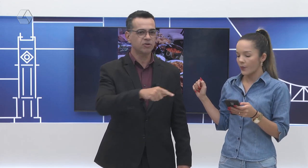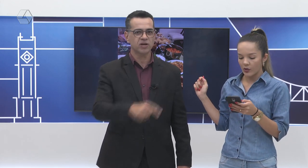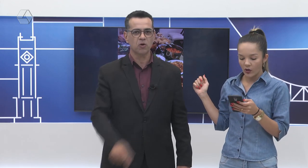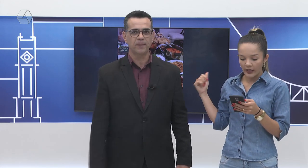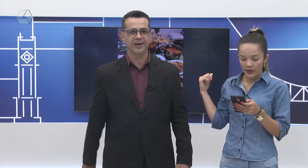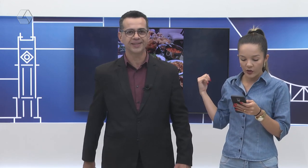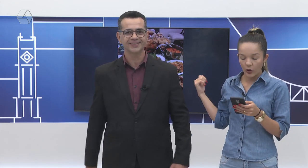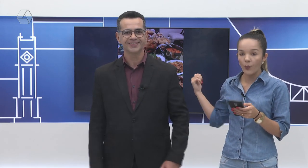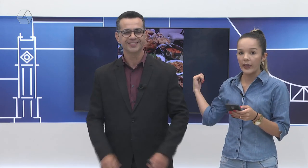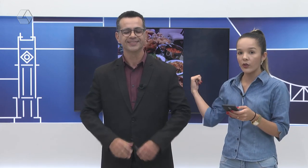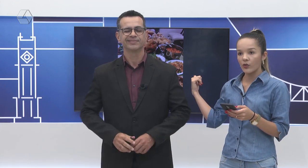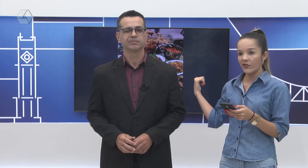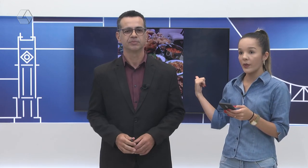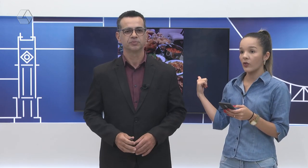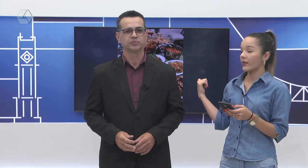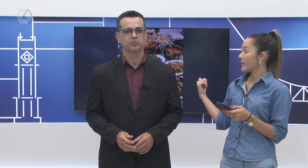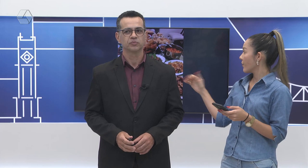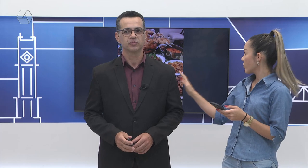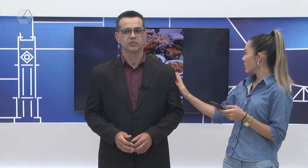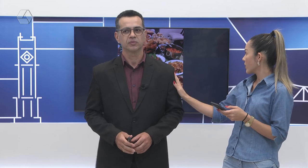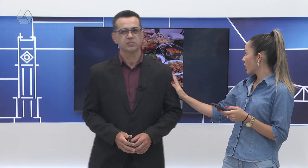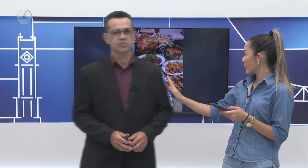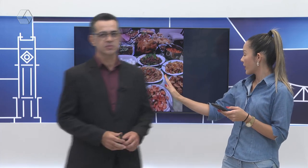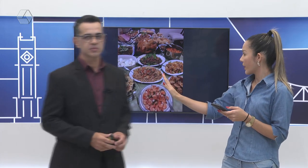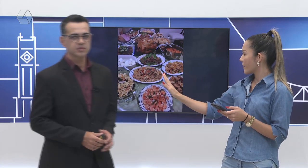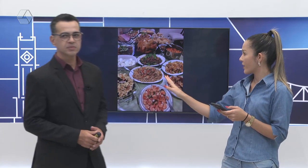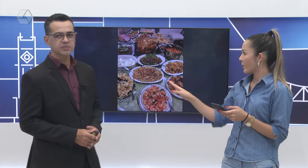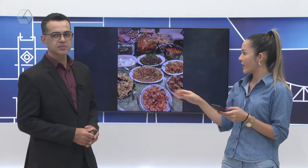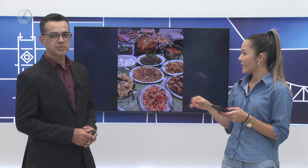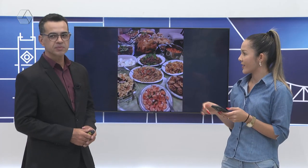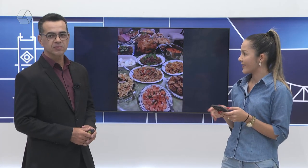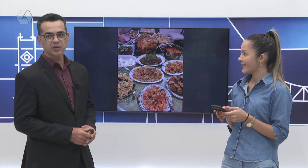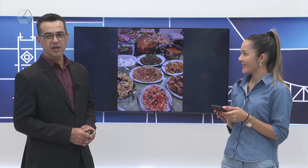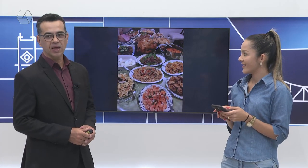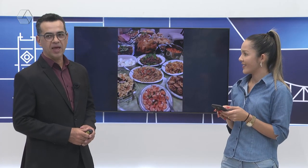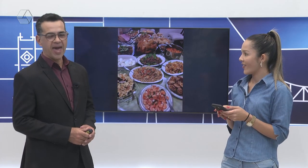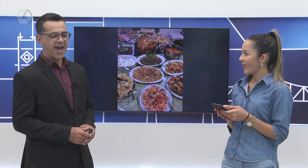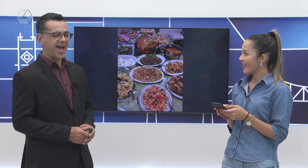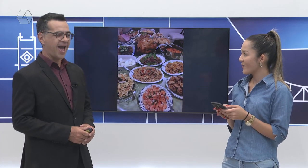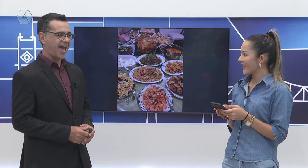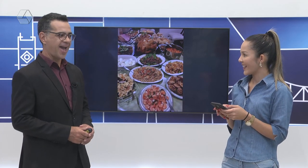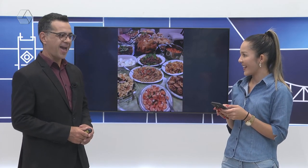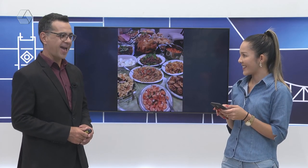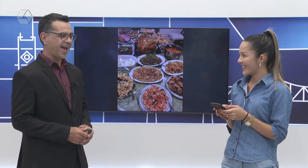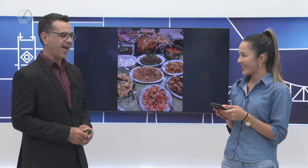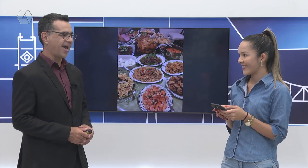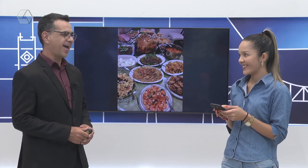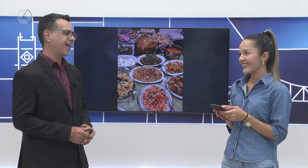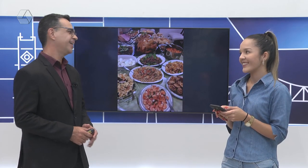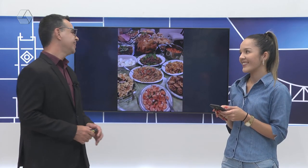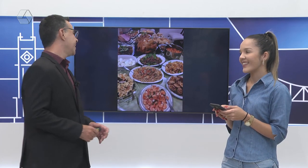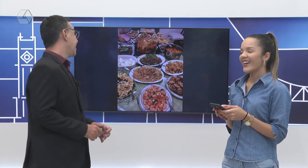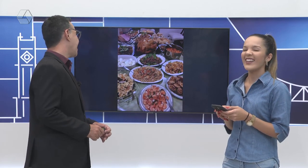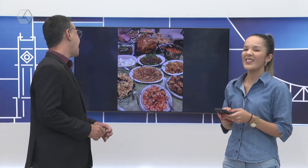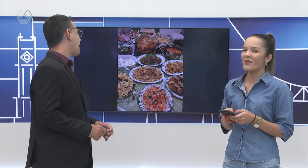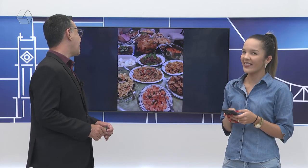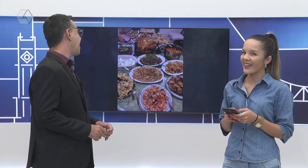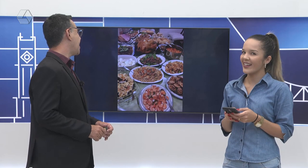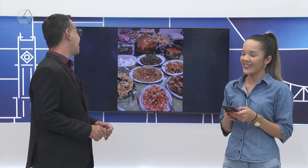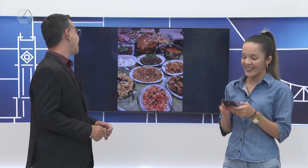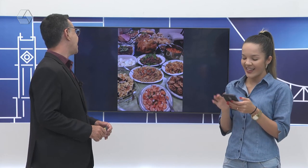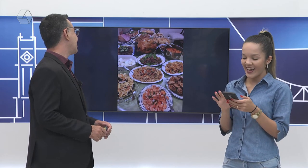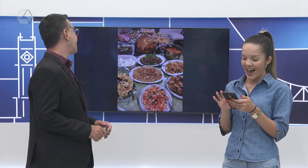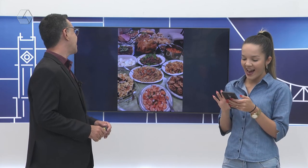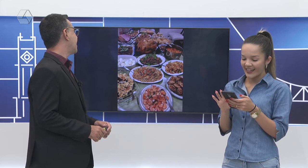Sim, o pessoal está aqui nos acompanhando, inclusive mandou até essa fotinha aqui, Chega para lá para você dar uma olhadinha. Olha que banquete. Olha esse